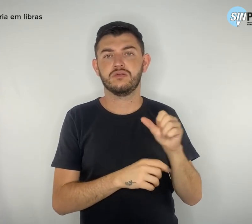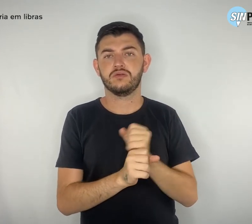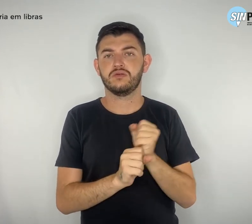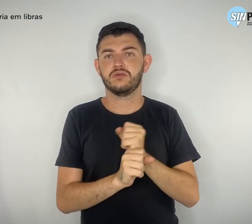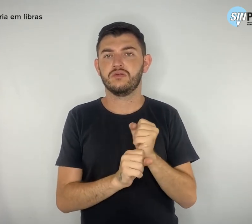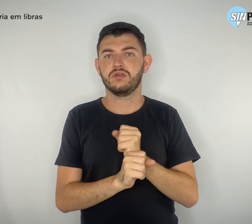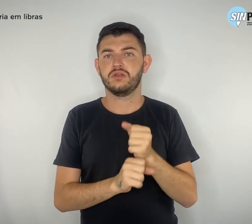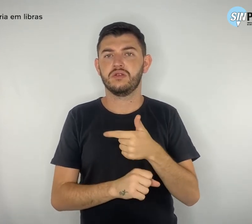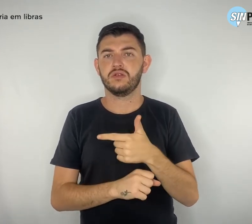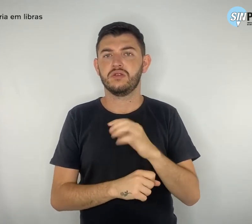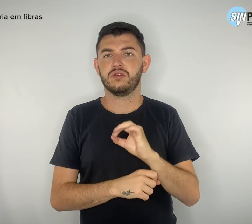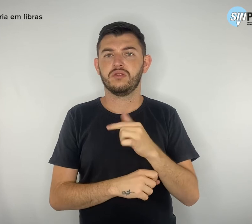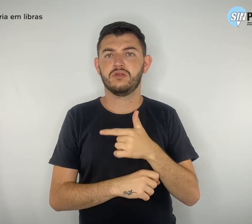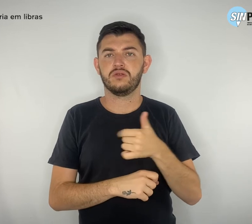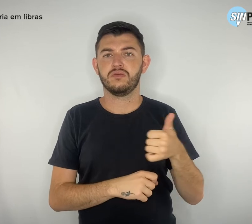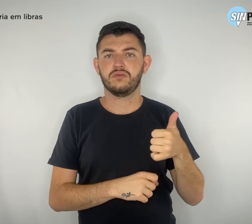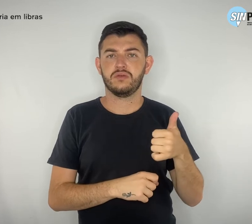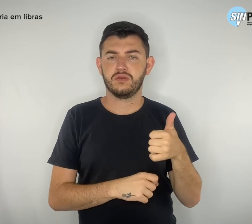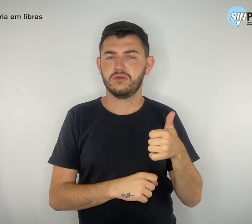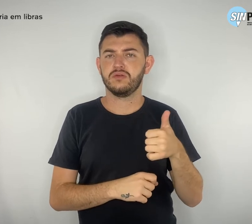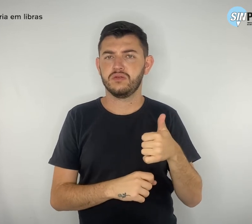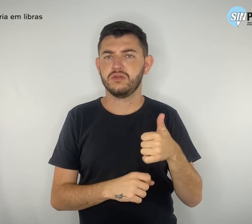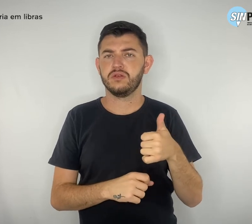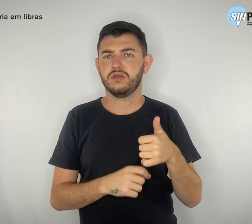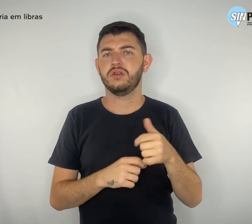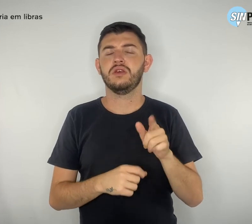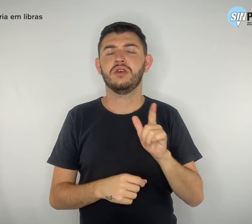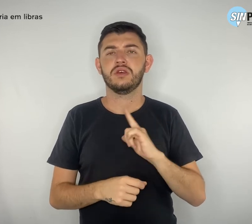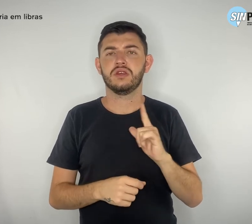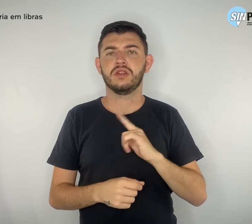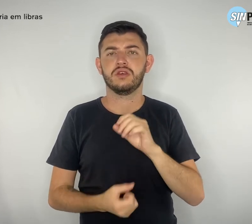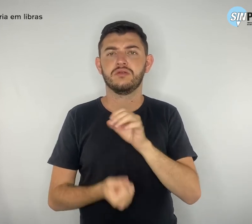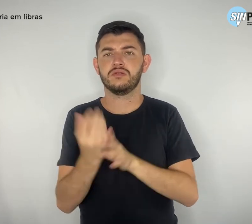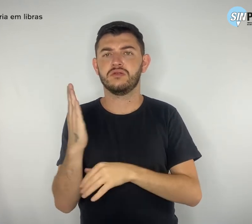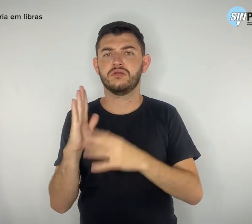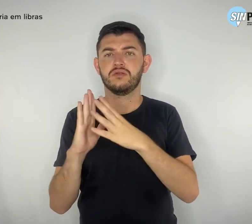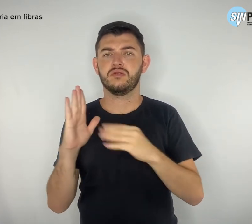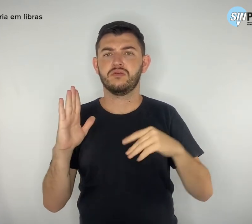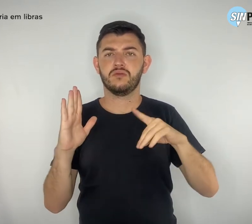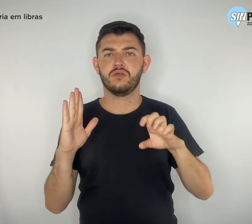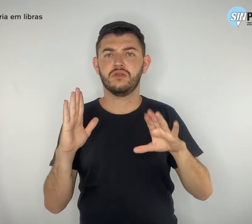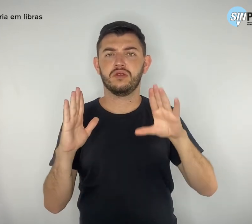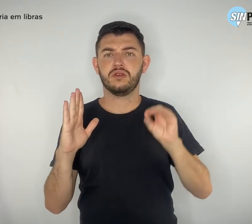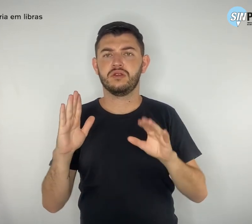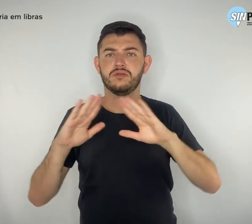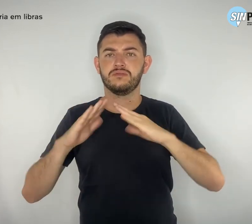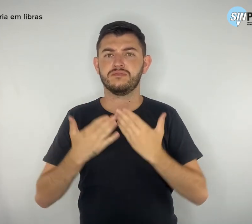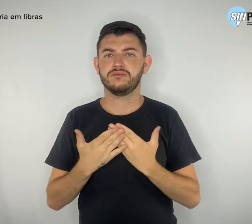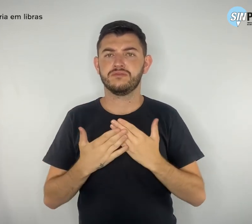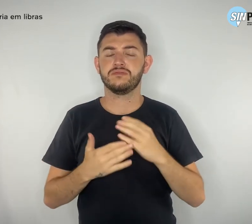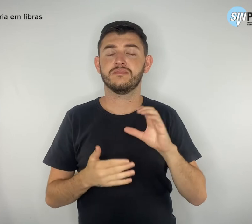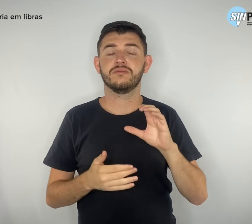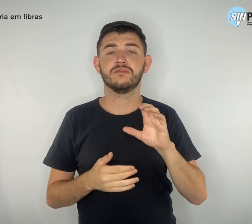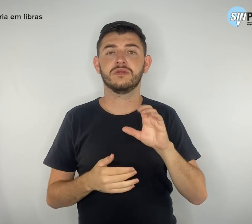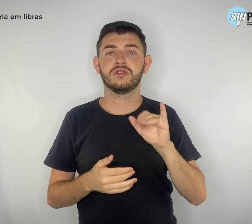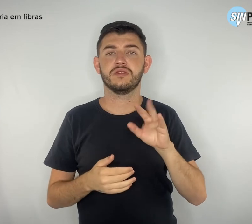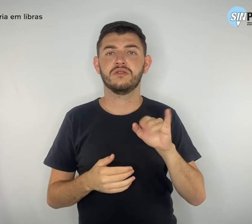que institui a implementação do modelo da Escola Cívico-Militar, é inconstitucional.